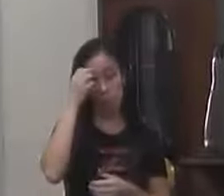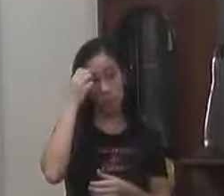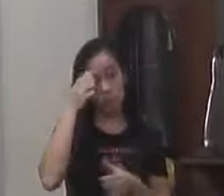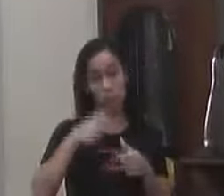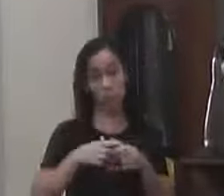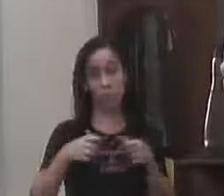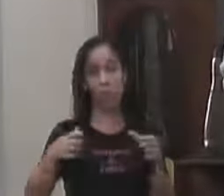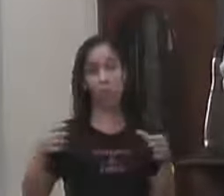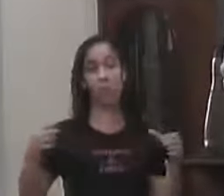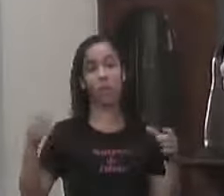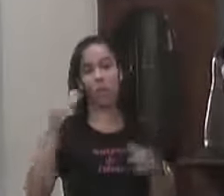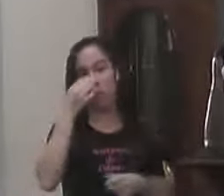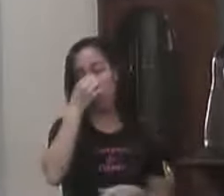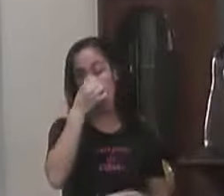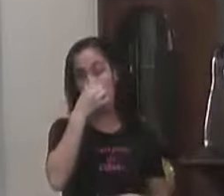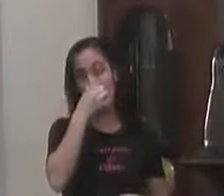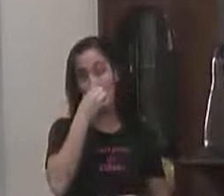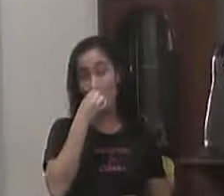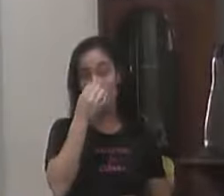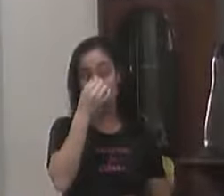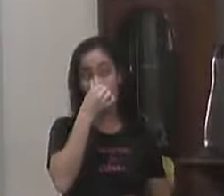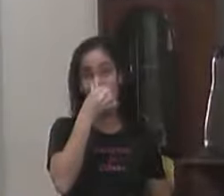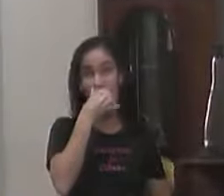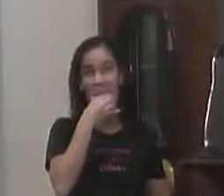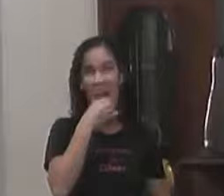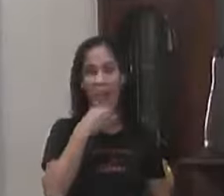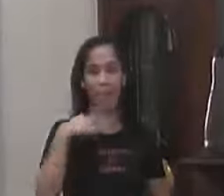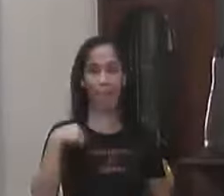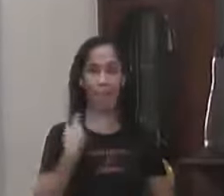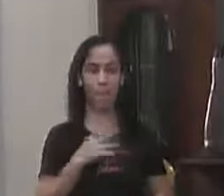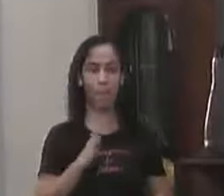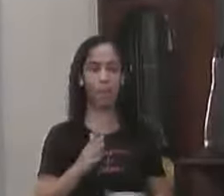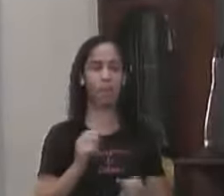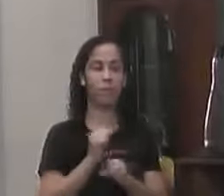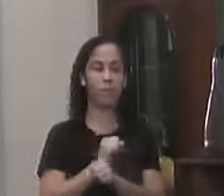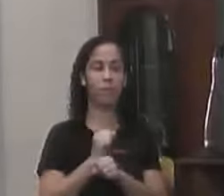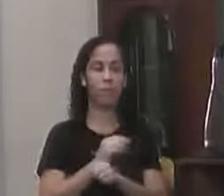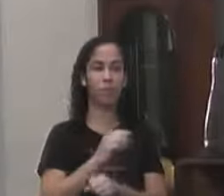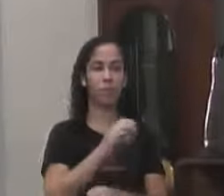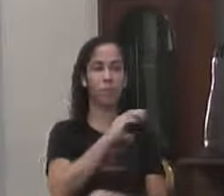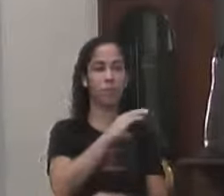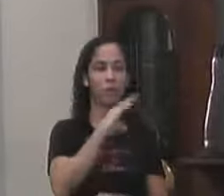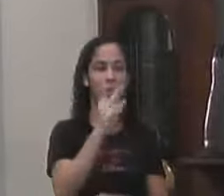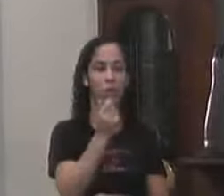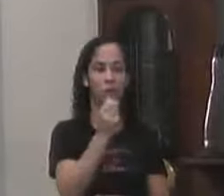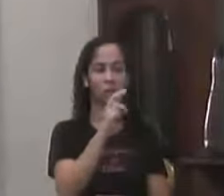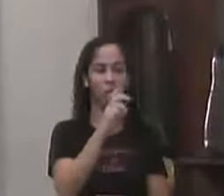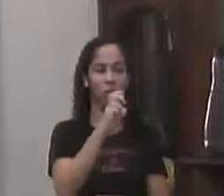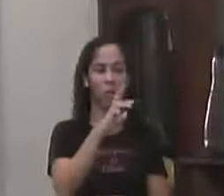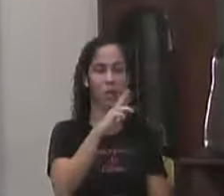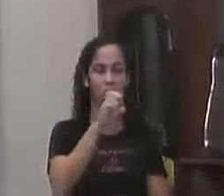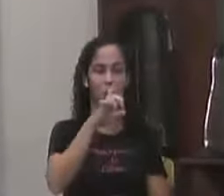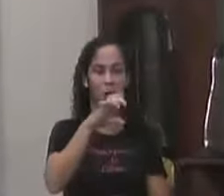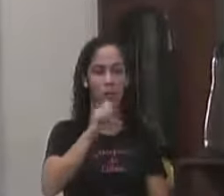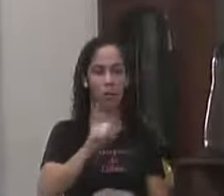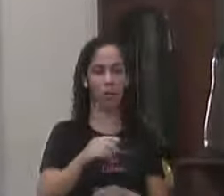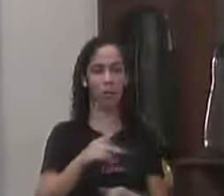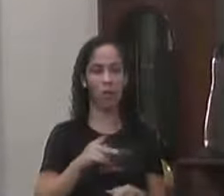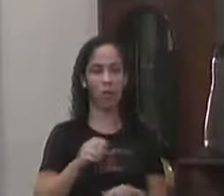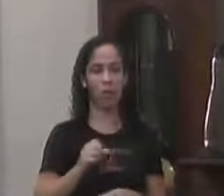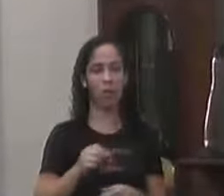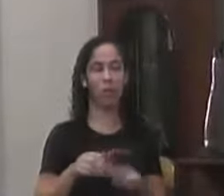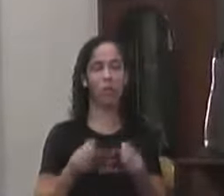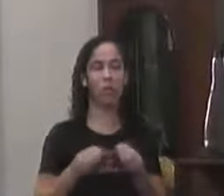expansão Nós já temos Já estamos aguardando O Charles Professor diretor Do Senai Que vai nos passar Uma